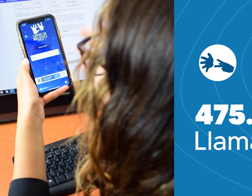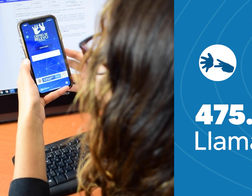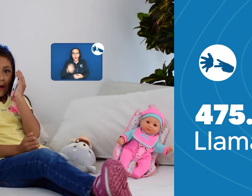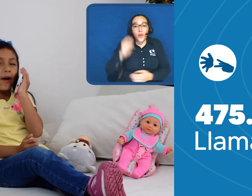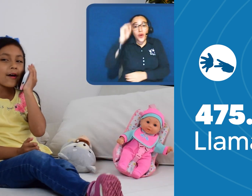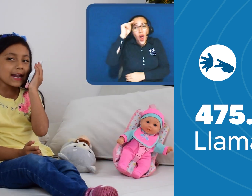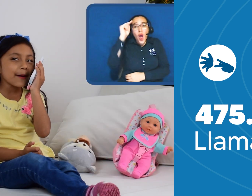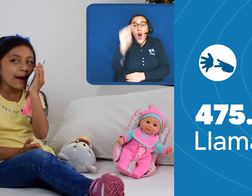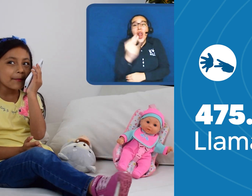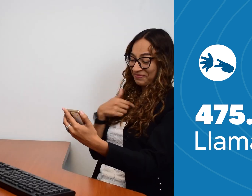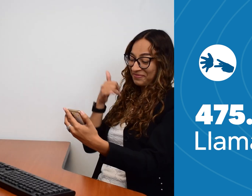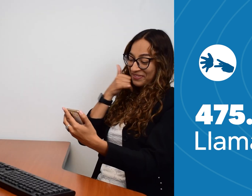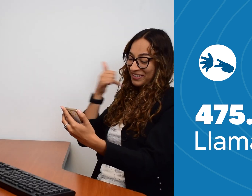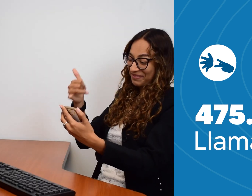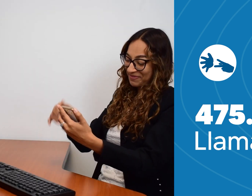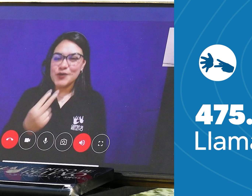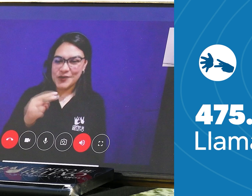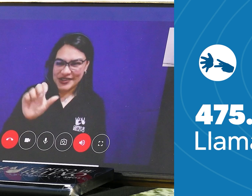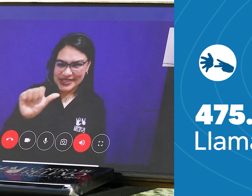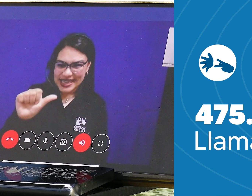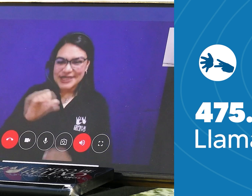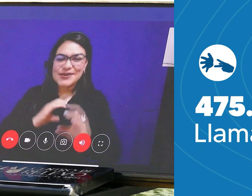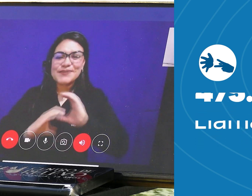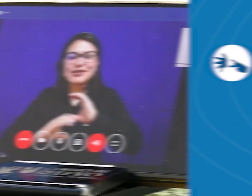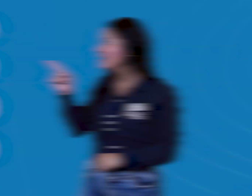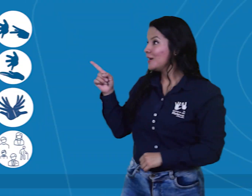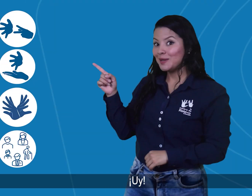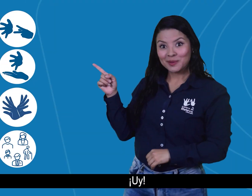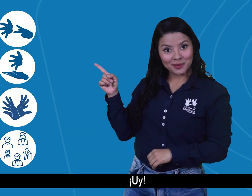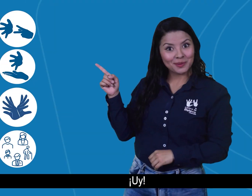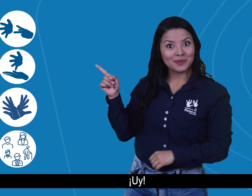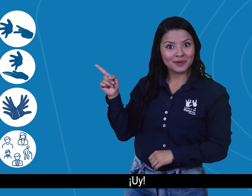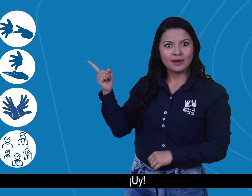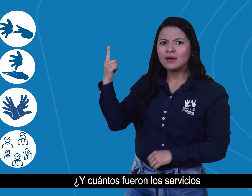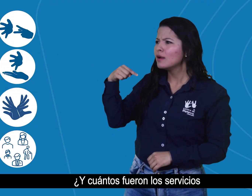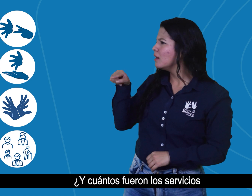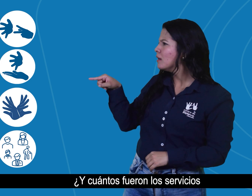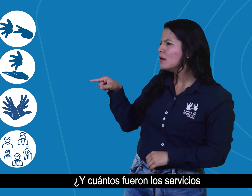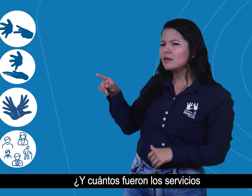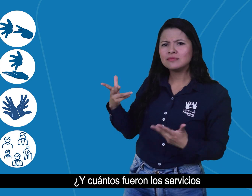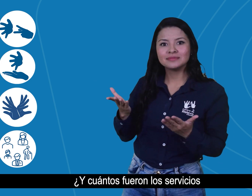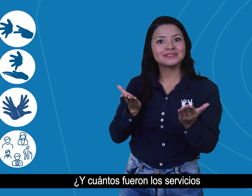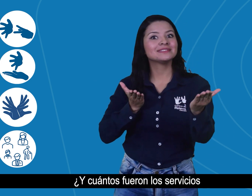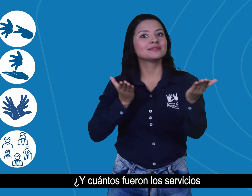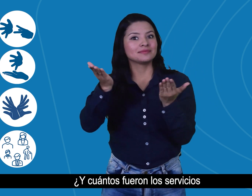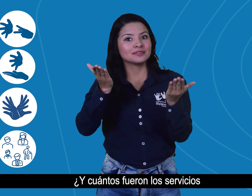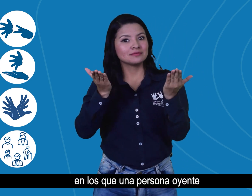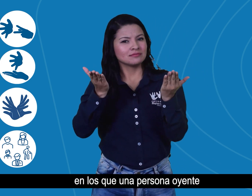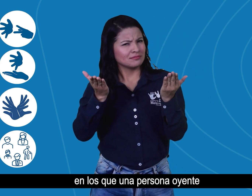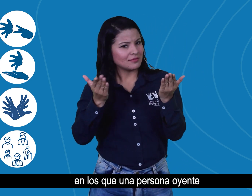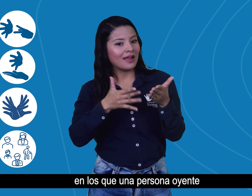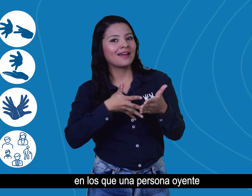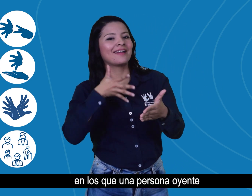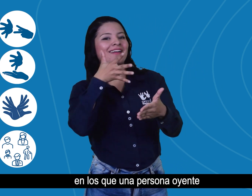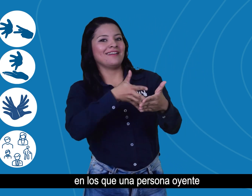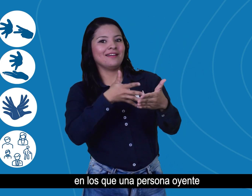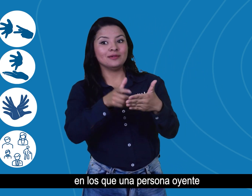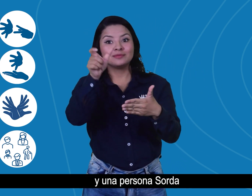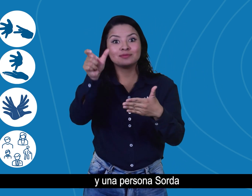475.018 llamadas. Uy, ¿y cuántos fueron los servicios en los que una persona oyente y una